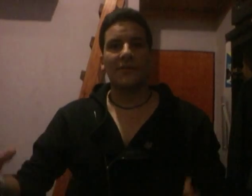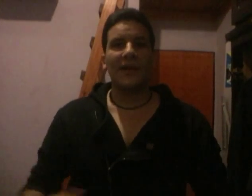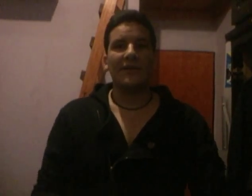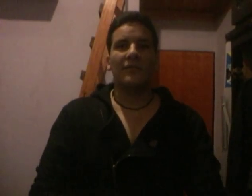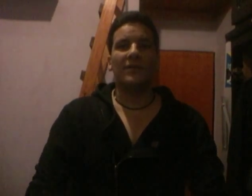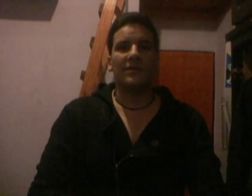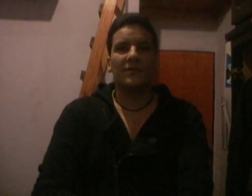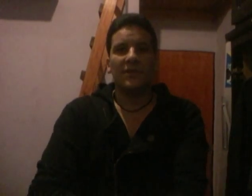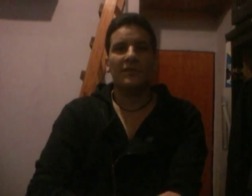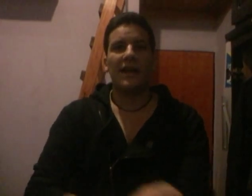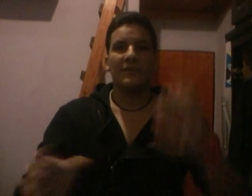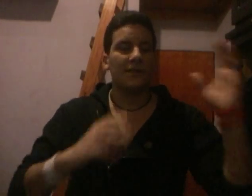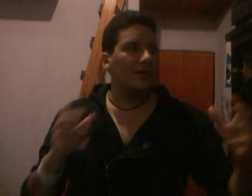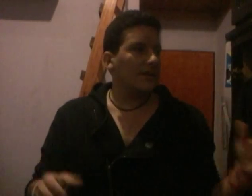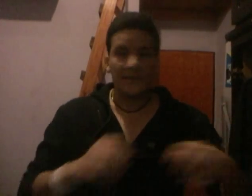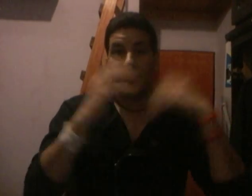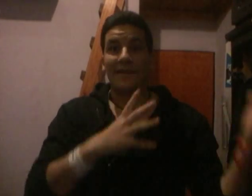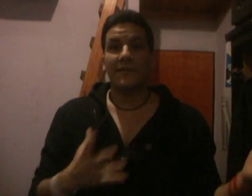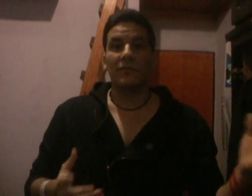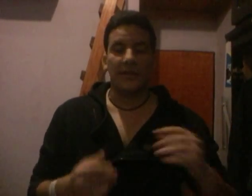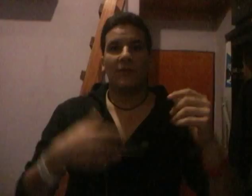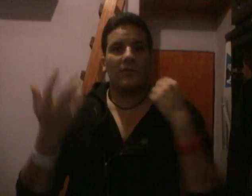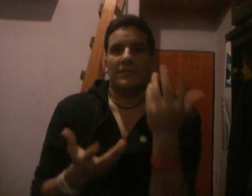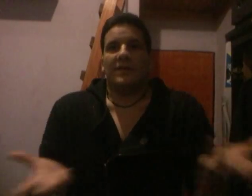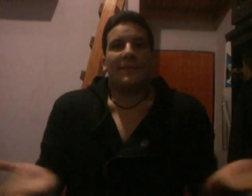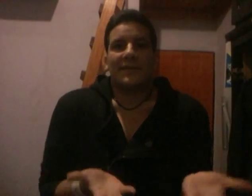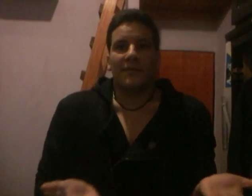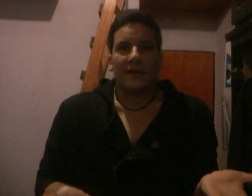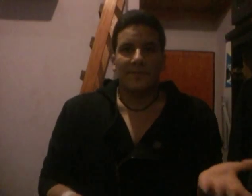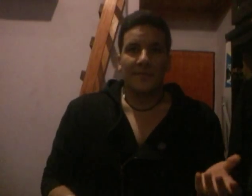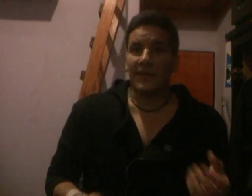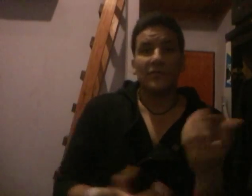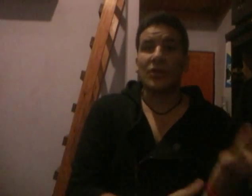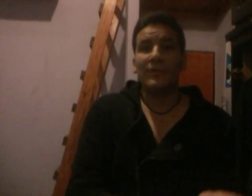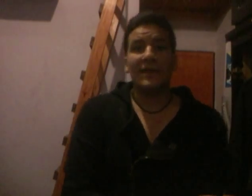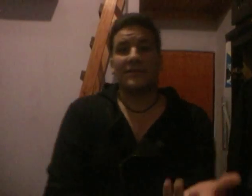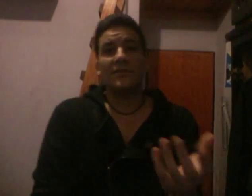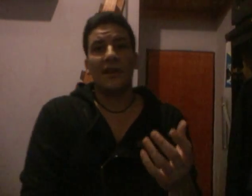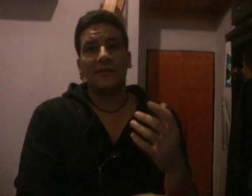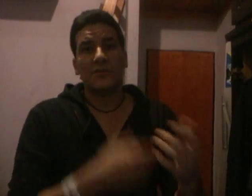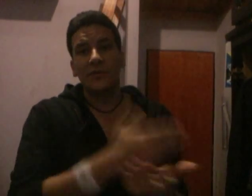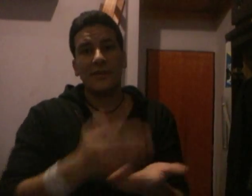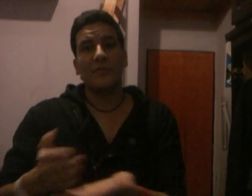temprano, no entiendo nada, viste, y desaparece. Vos te quedás como, ¿qué está pasando acá? Eso no te lo explican, eso tendría que haberse tomado tiempo de